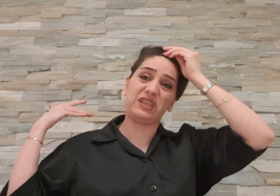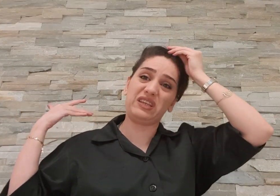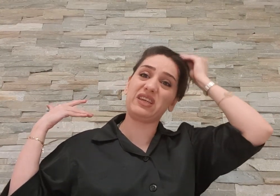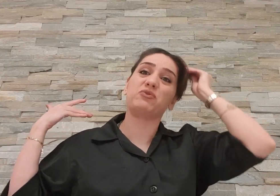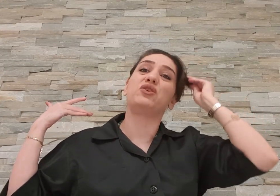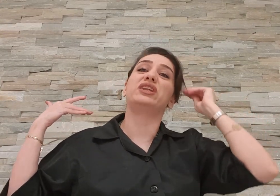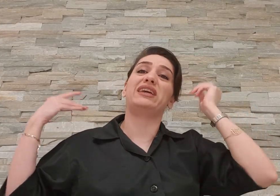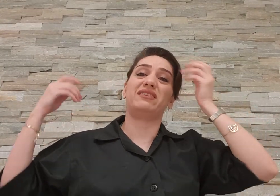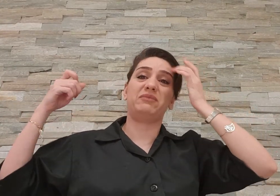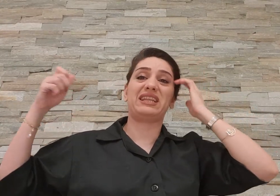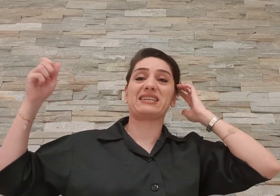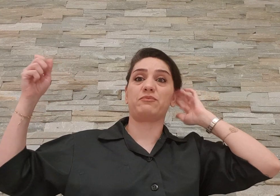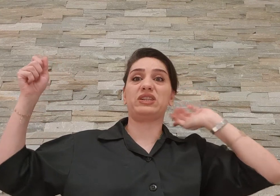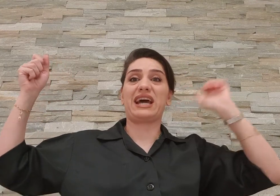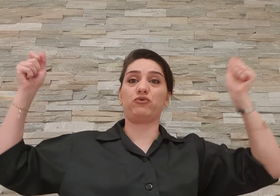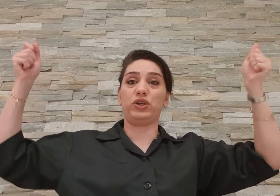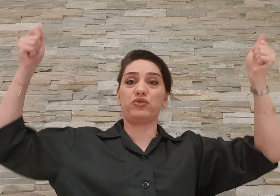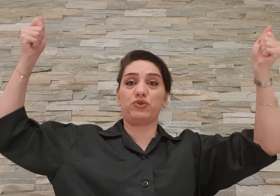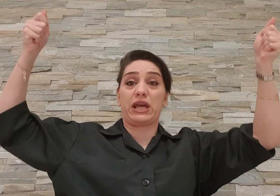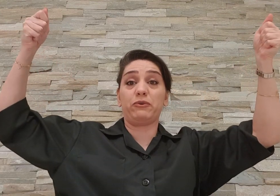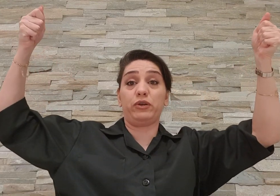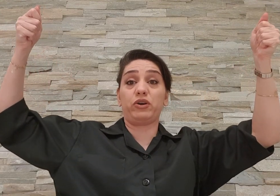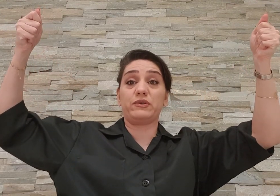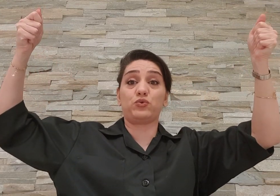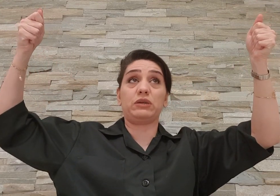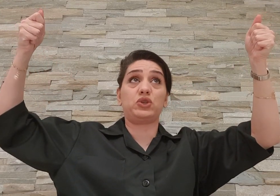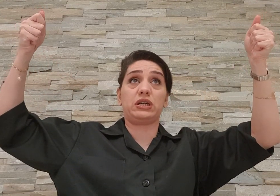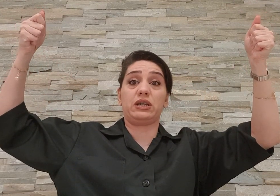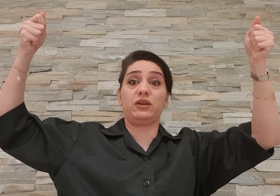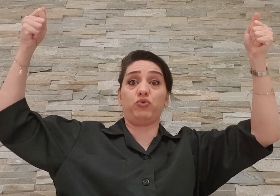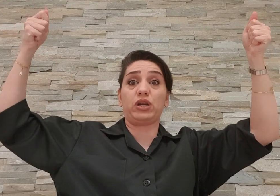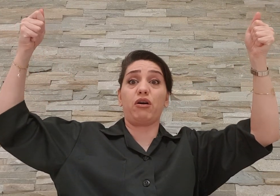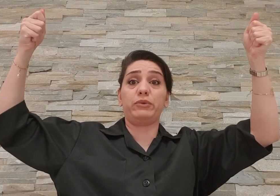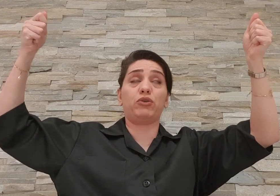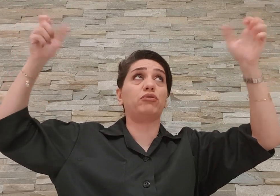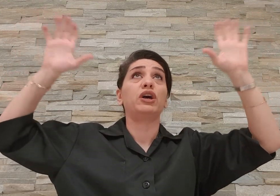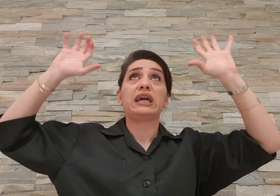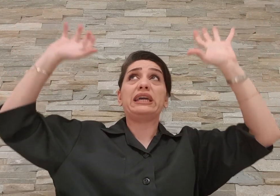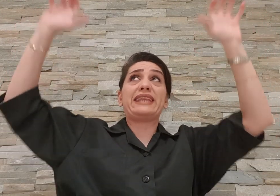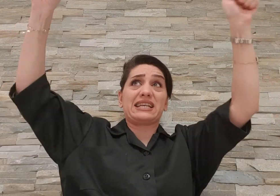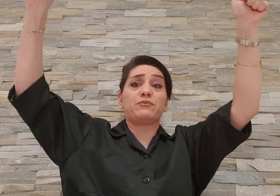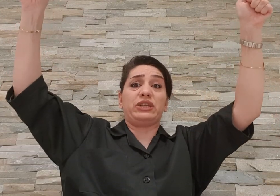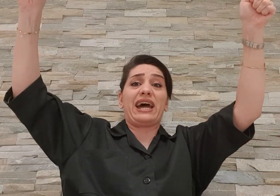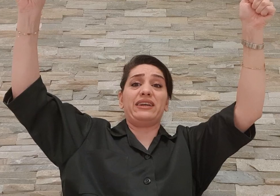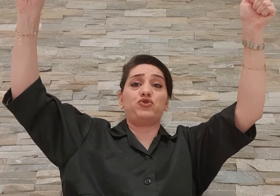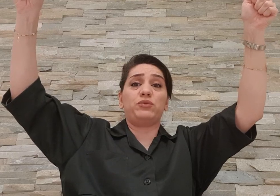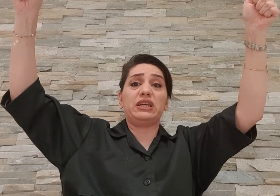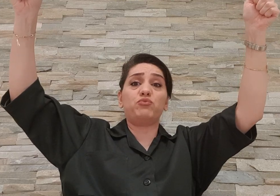دیدین که ما عادت داریم یه دستمال تر کولر رو روشن میکنیم تا بستون که میشه کولر آبی ها رو یه دستمال تر اینجوری میگیریم